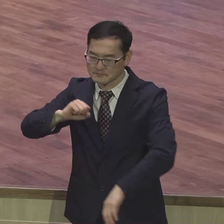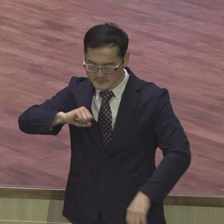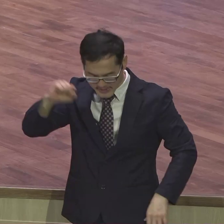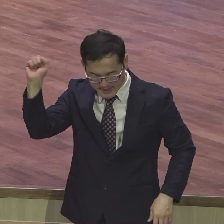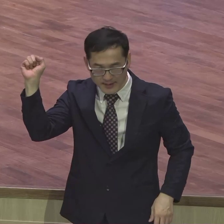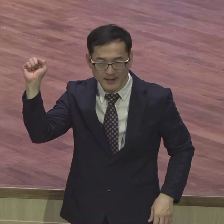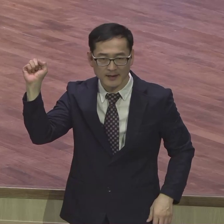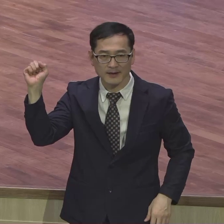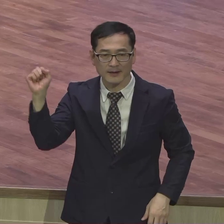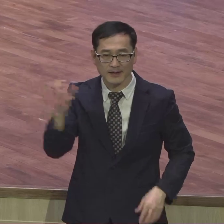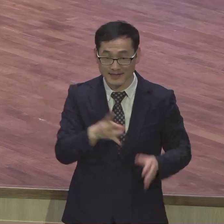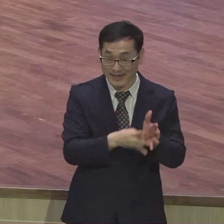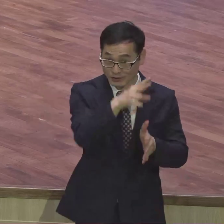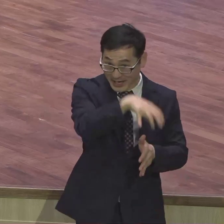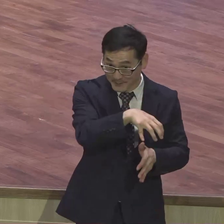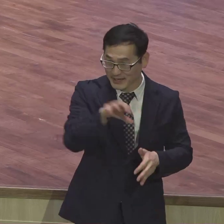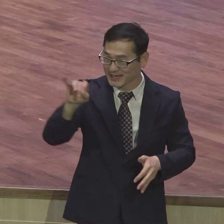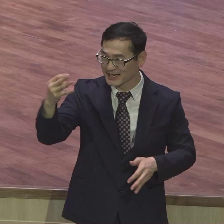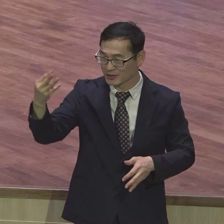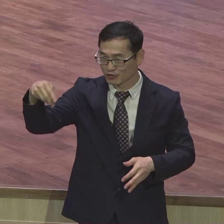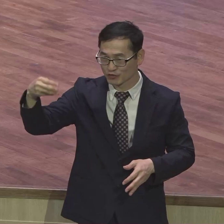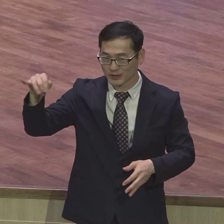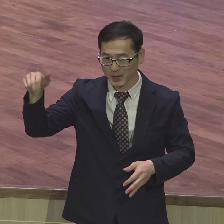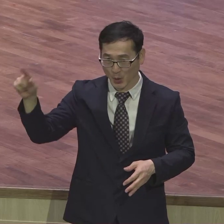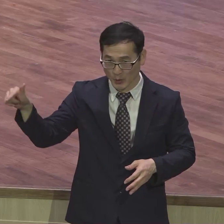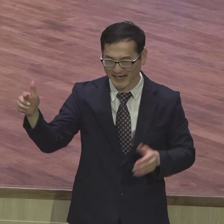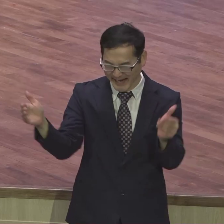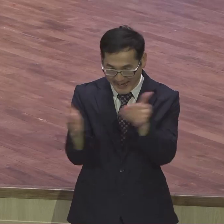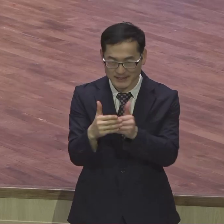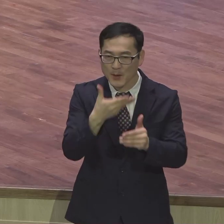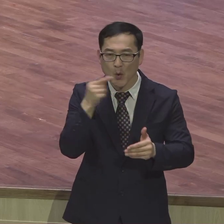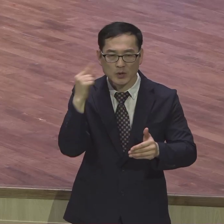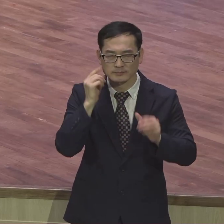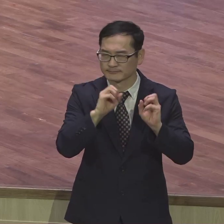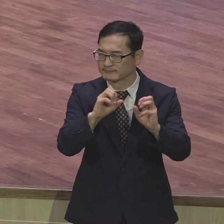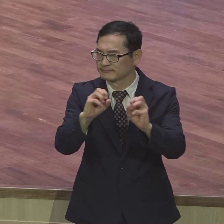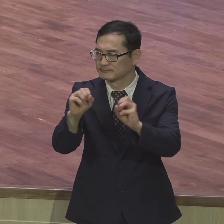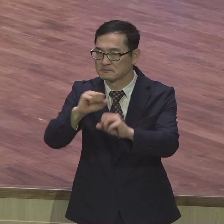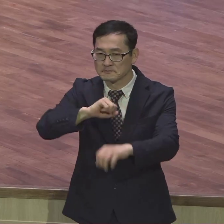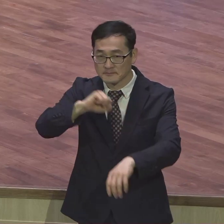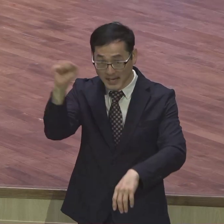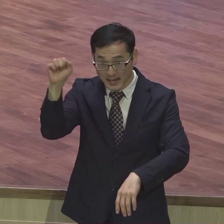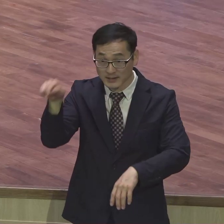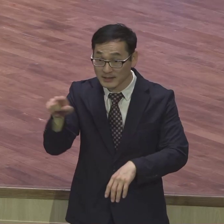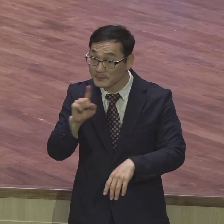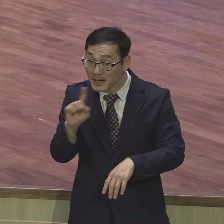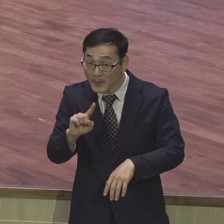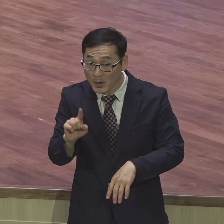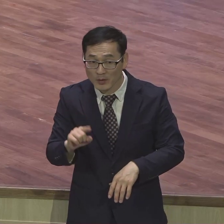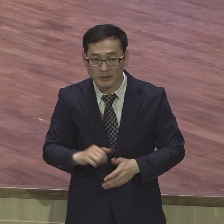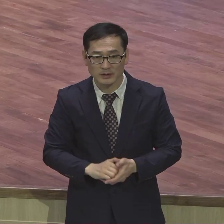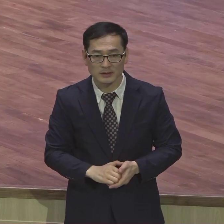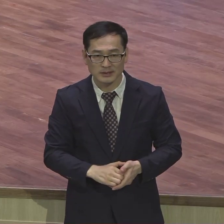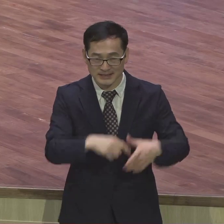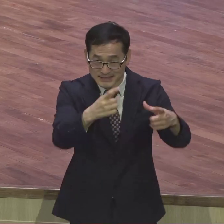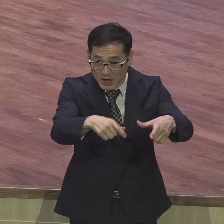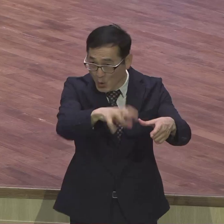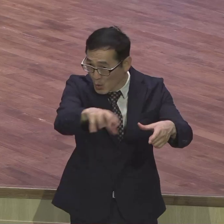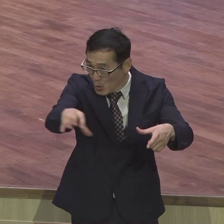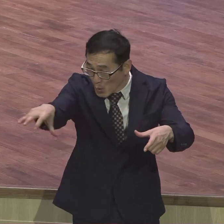에루살렘에서 일루리공까지 복음을 편만하게 채웠다 이 말은 지역마다 예수의 복음으로 가득